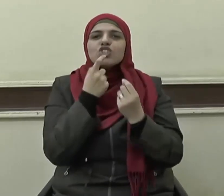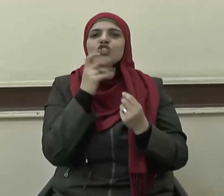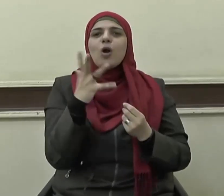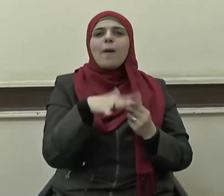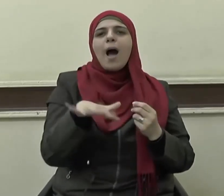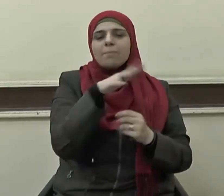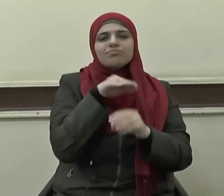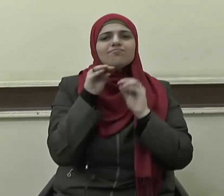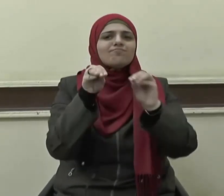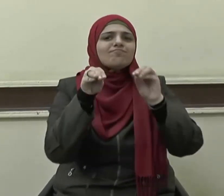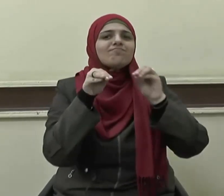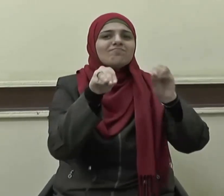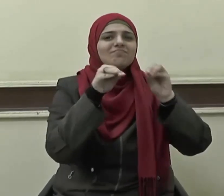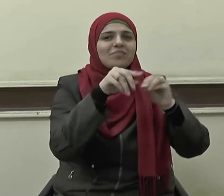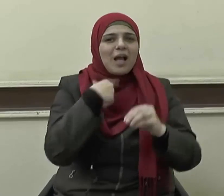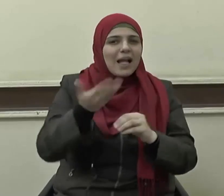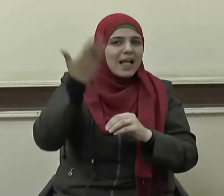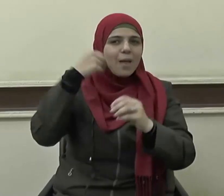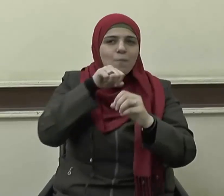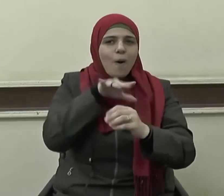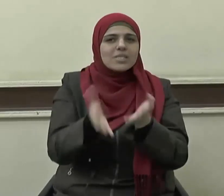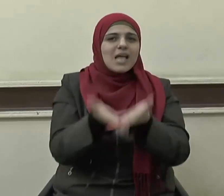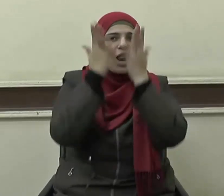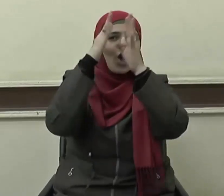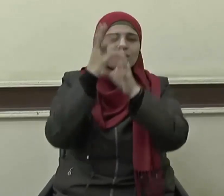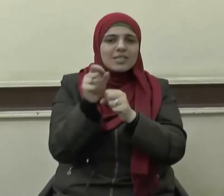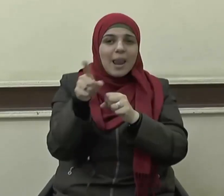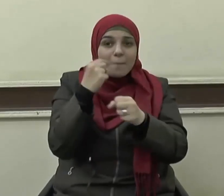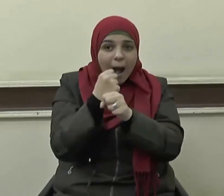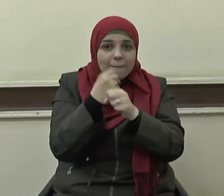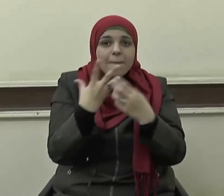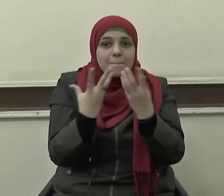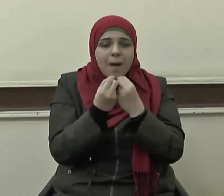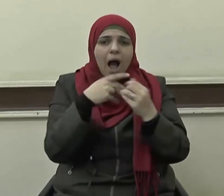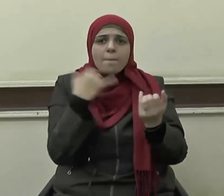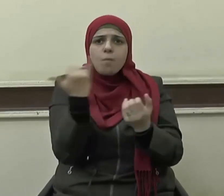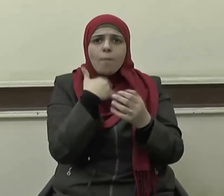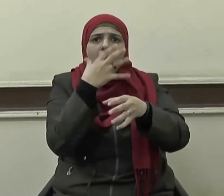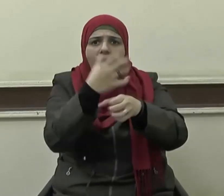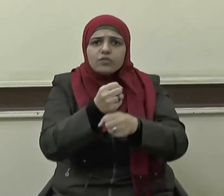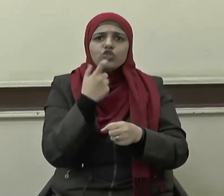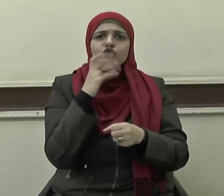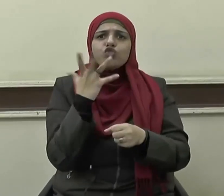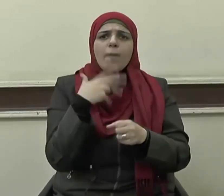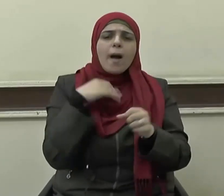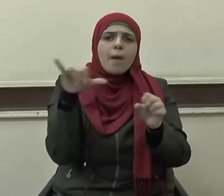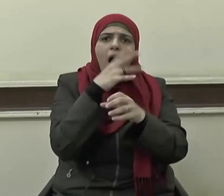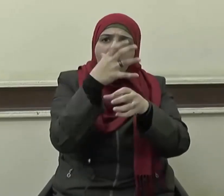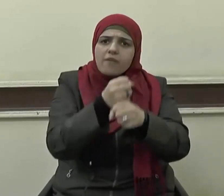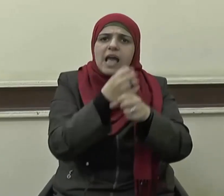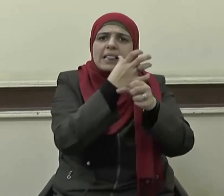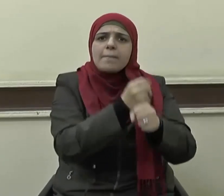فكان صلى الله عليه وسلم يهتم بهم اهتماما بالغا